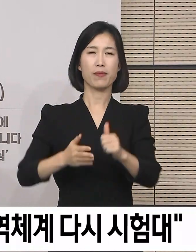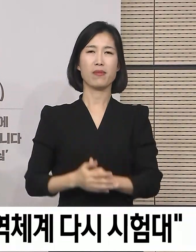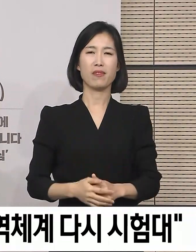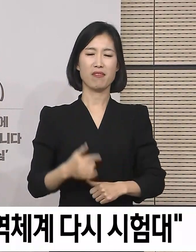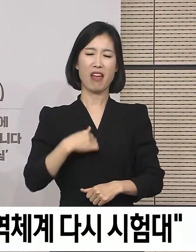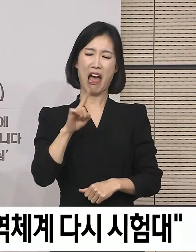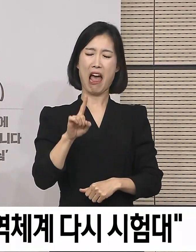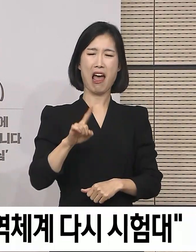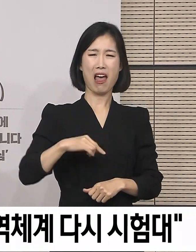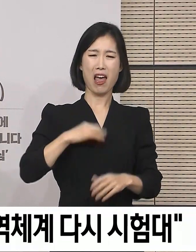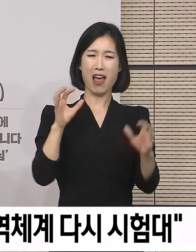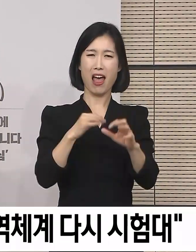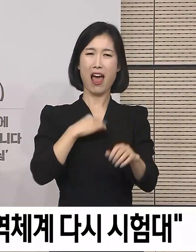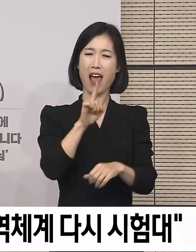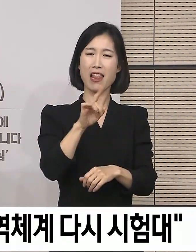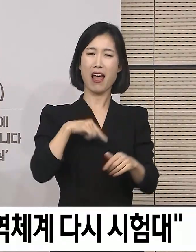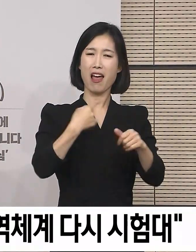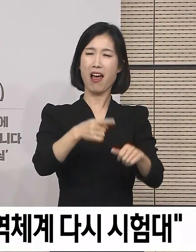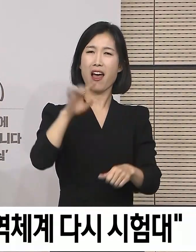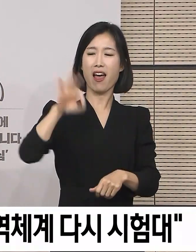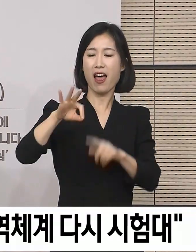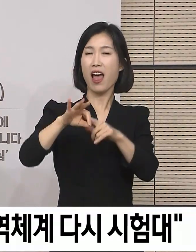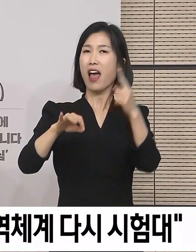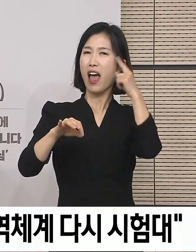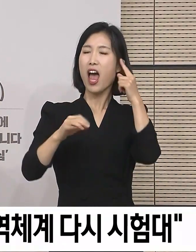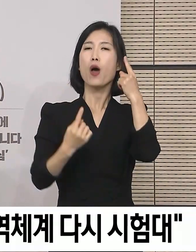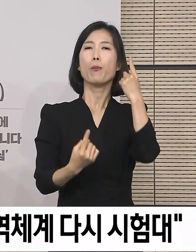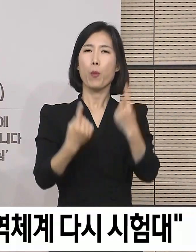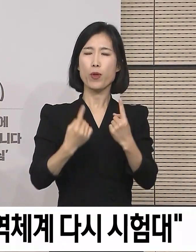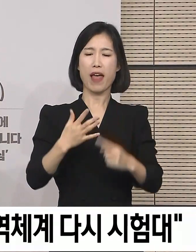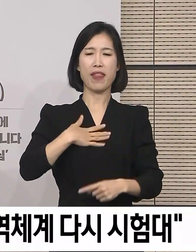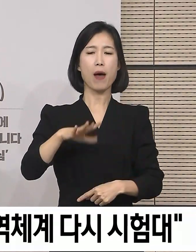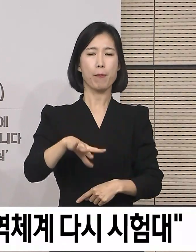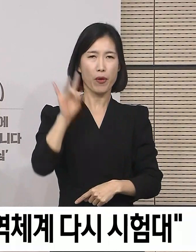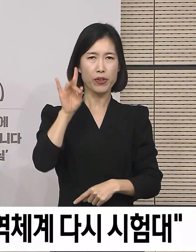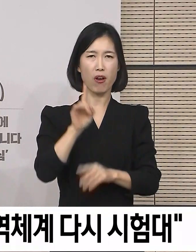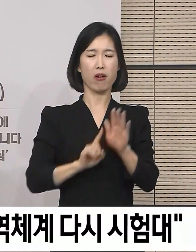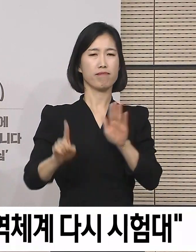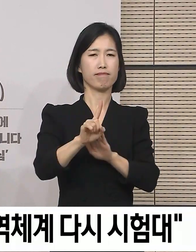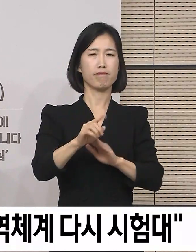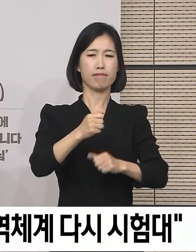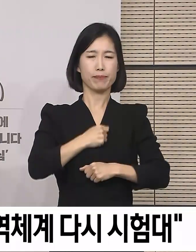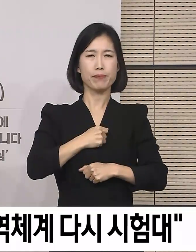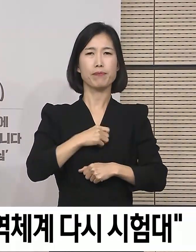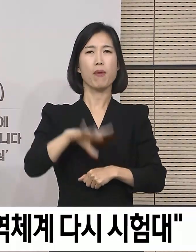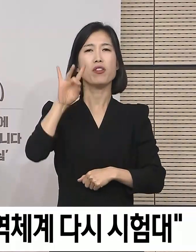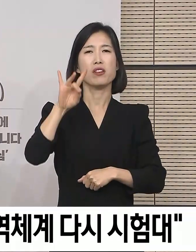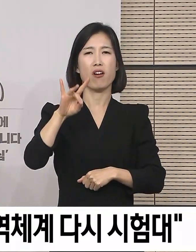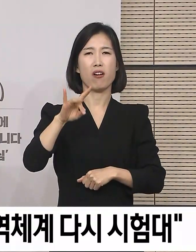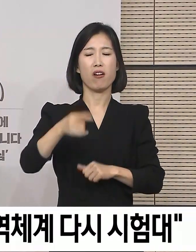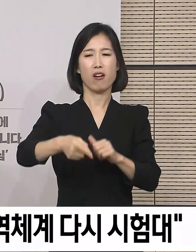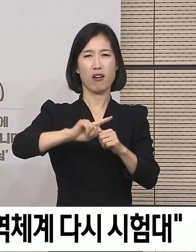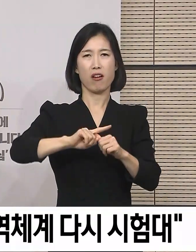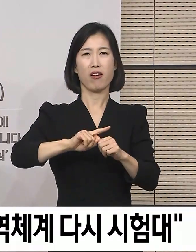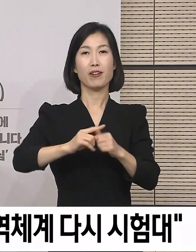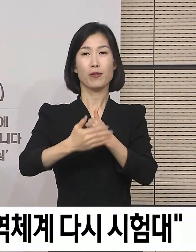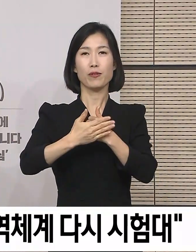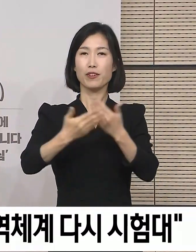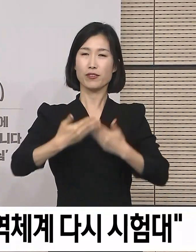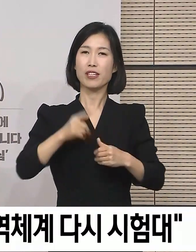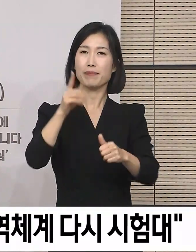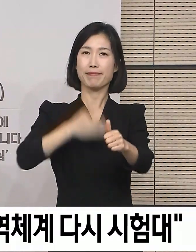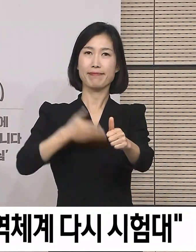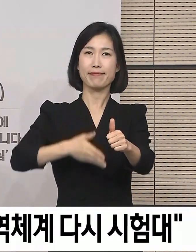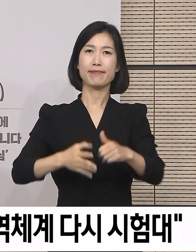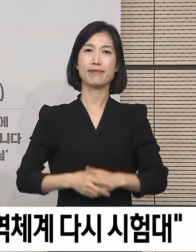하나쯤이야라는 생각보다는 나부터라는 성숙한 시민의식으로 사회적 그리두기에 함께 해 주시기를